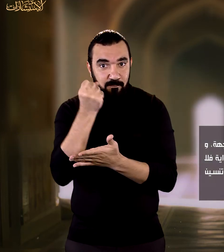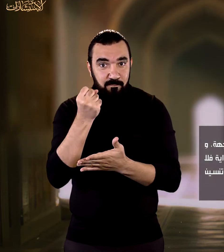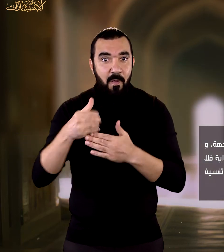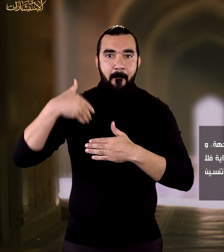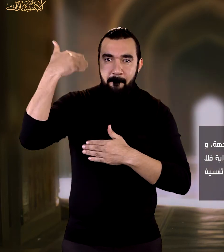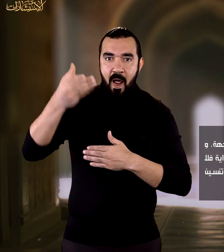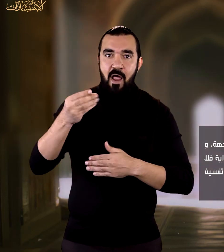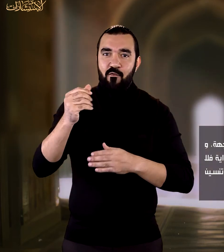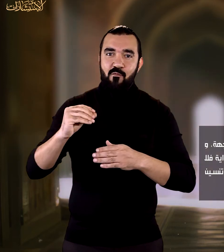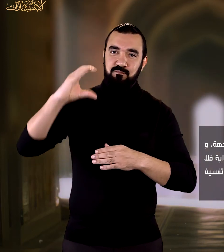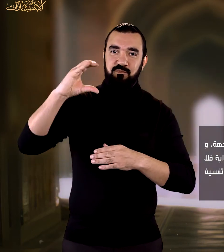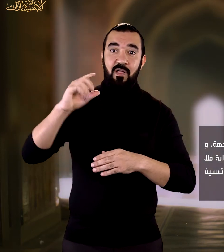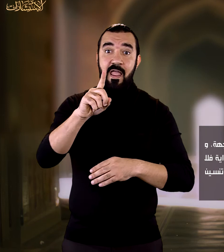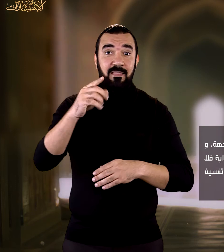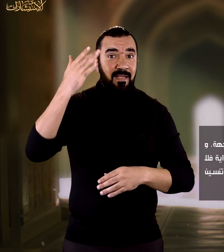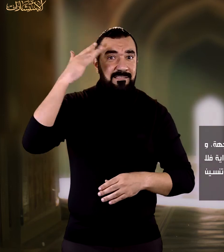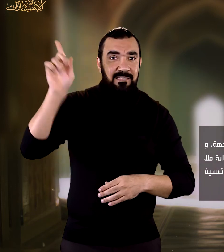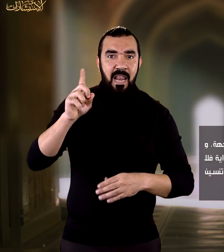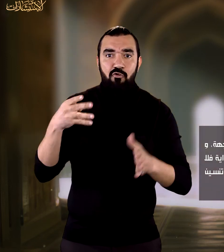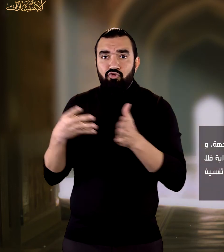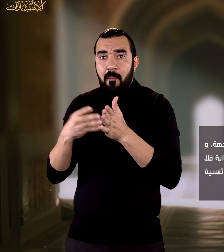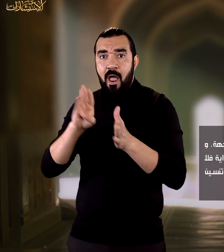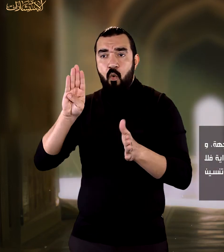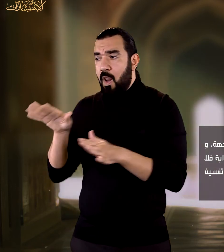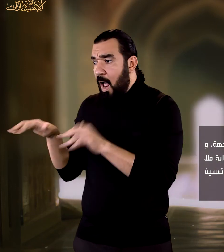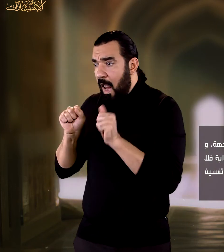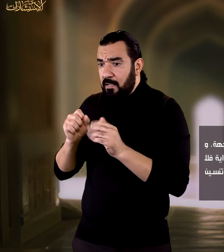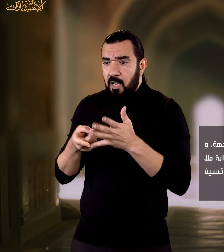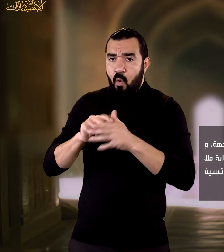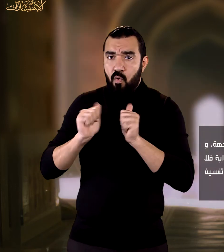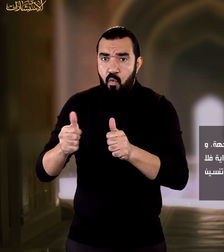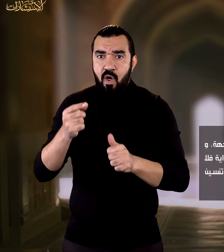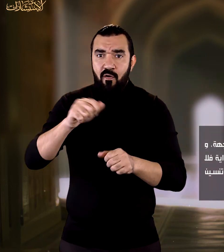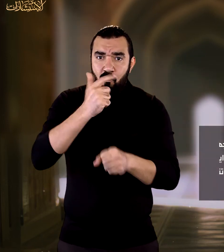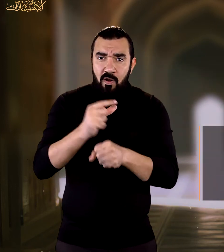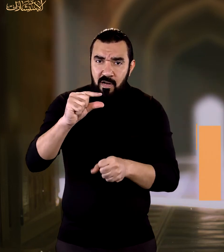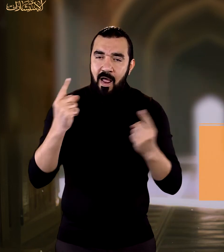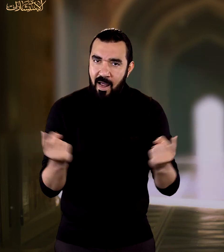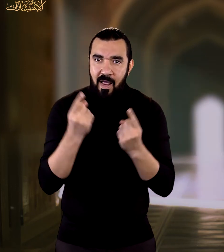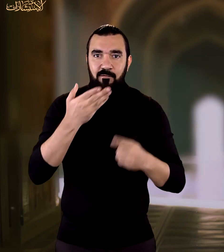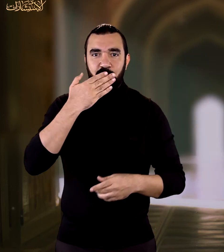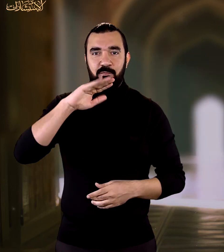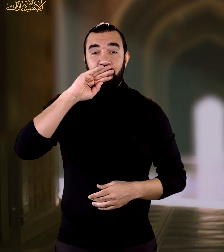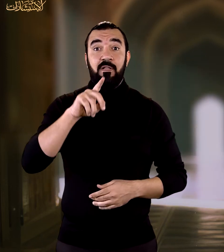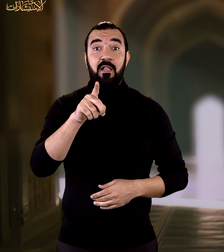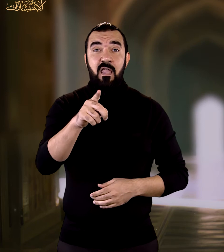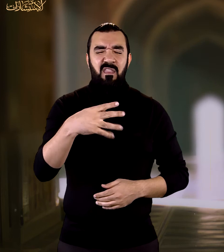تكتسبي خبرة وحتى لا تنسين ما تعلمتيه وأما